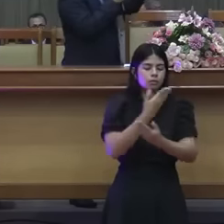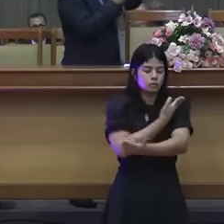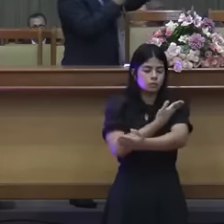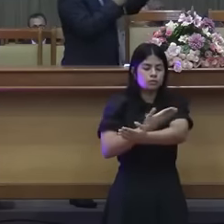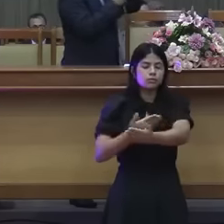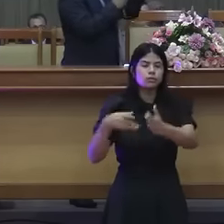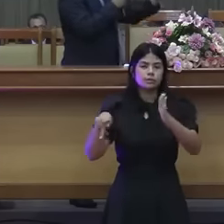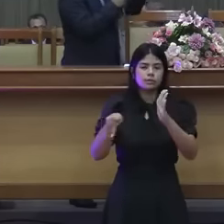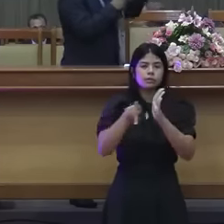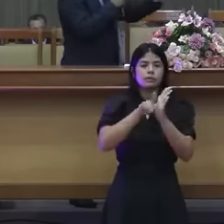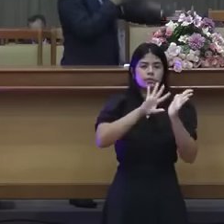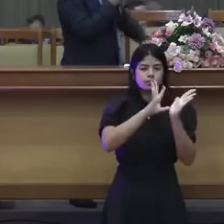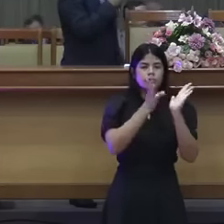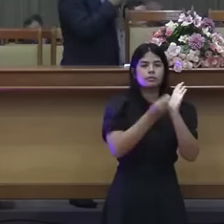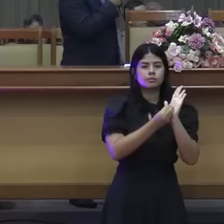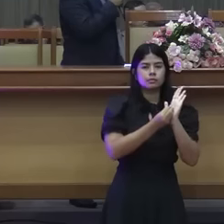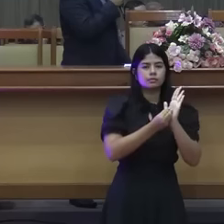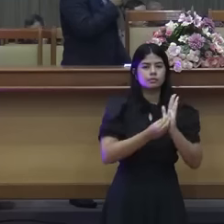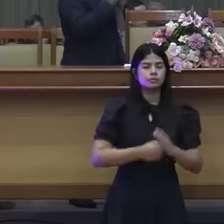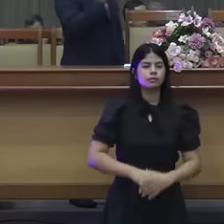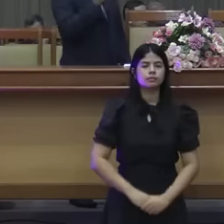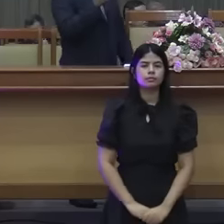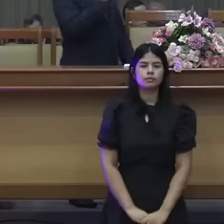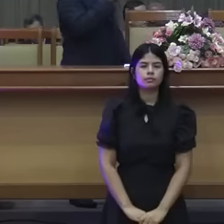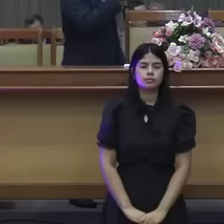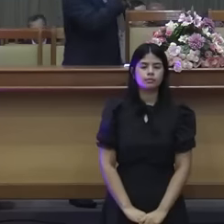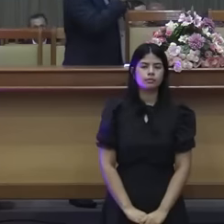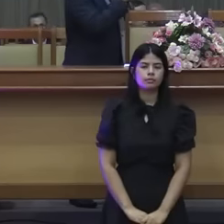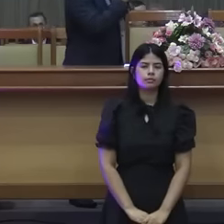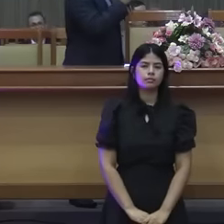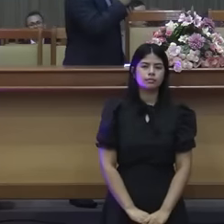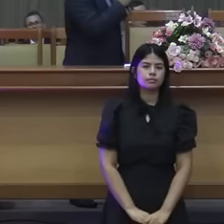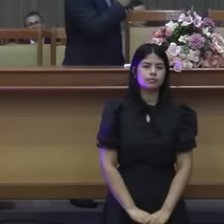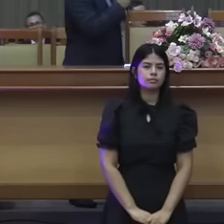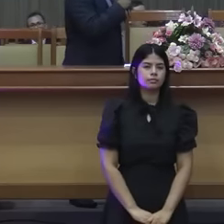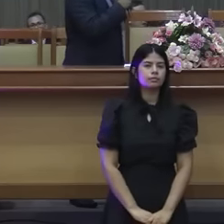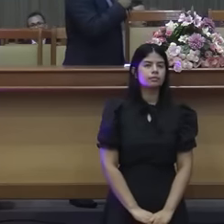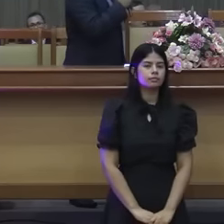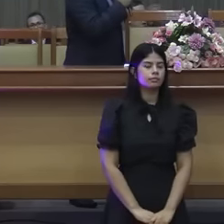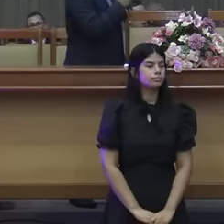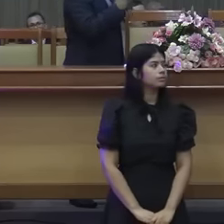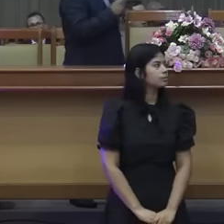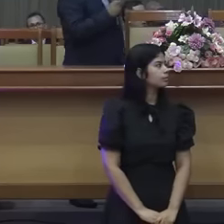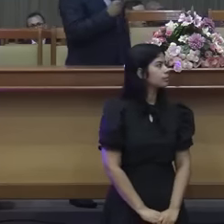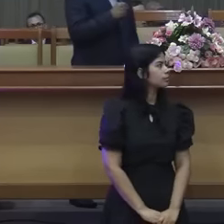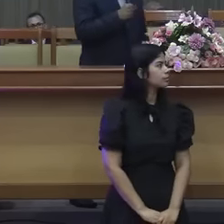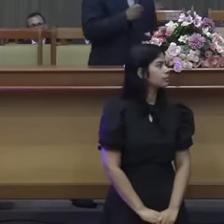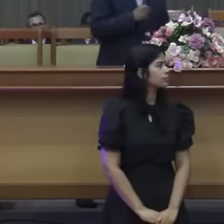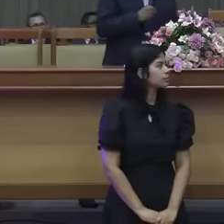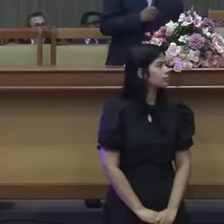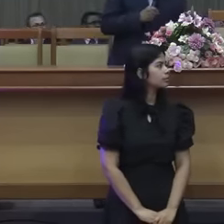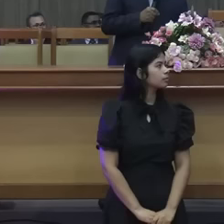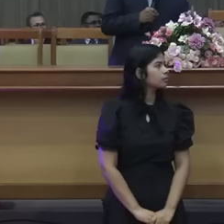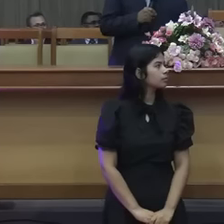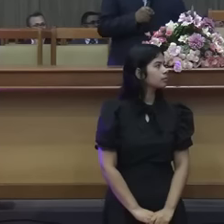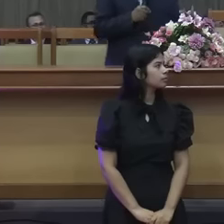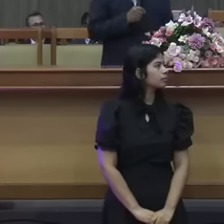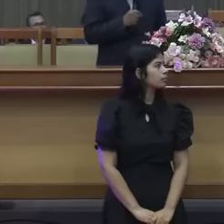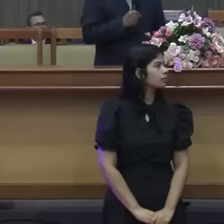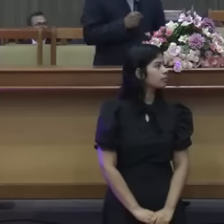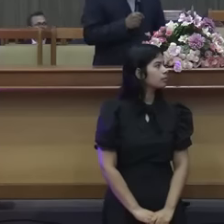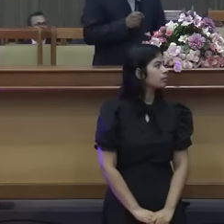11 e 2. 1 Coríntios 11 e 2. Coloca aí, Jorge. Olha o que é tradição bíblica. Como é que diz? Leia aí. E louvo-vos,